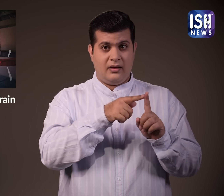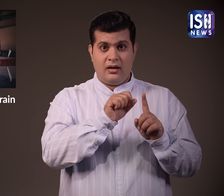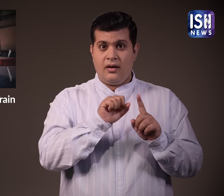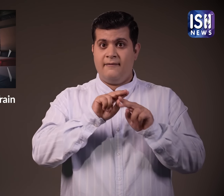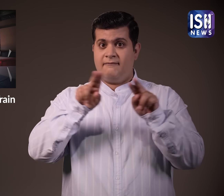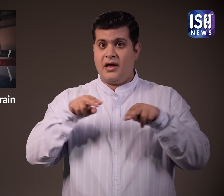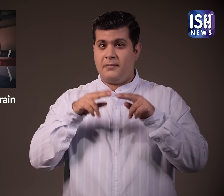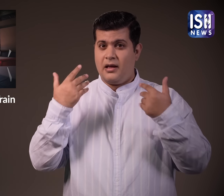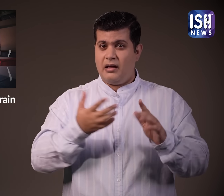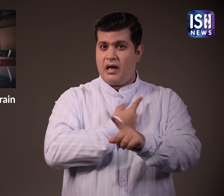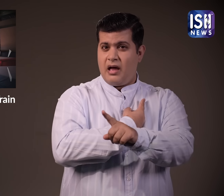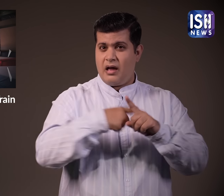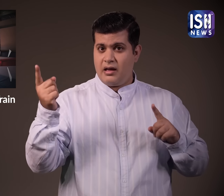कराने की खबर नहीं आई है